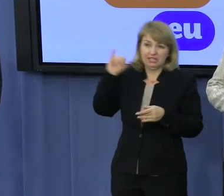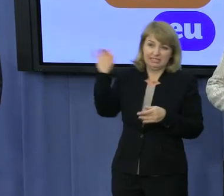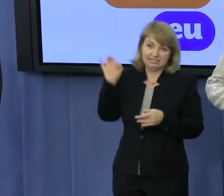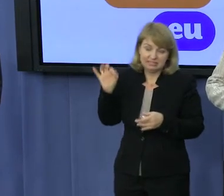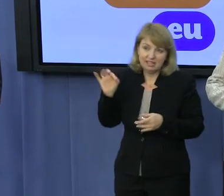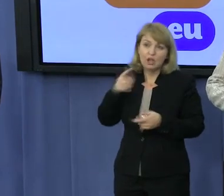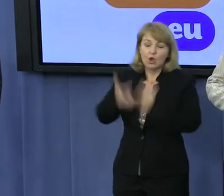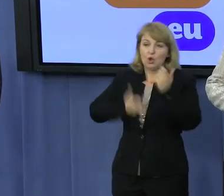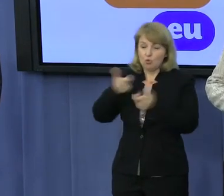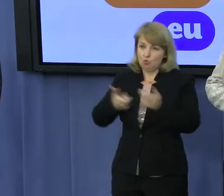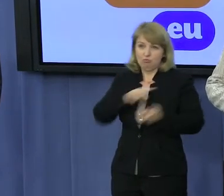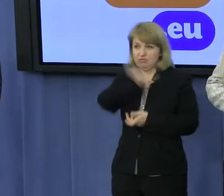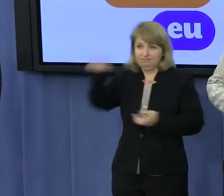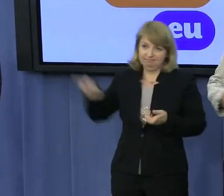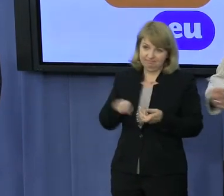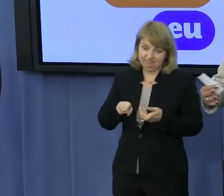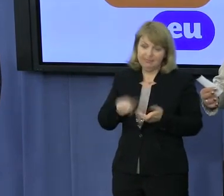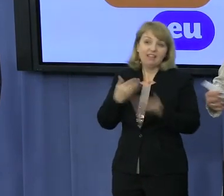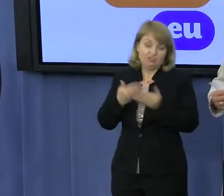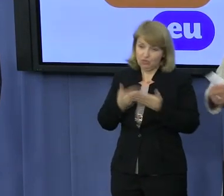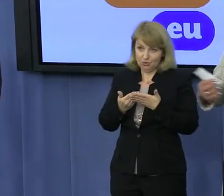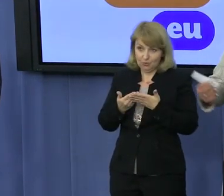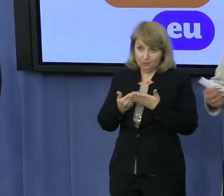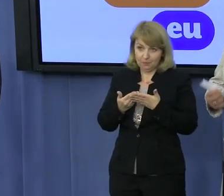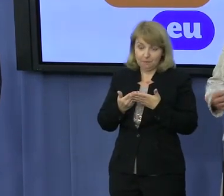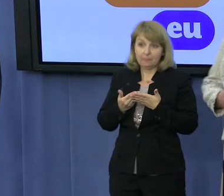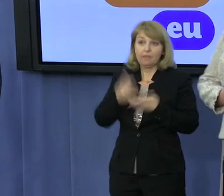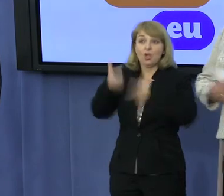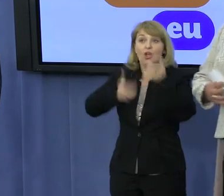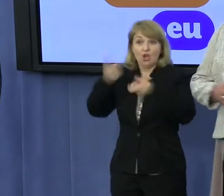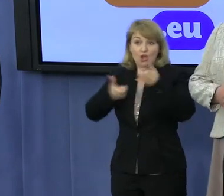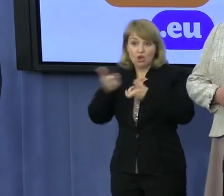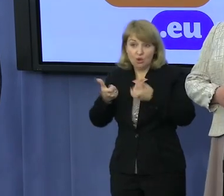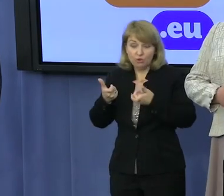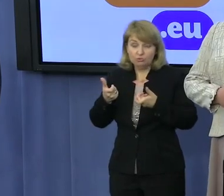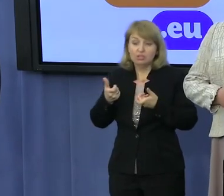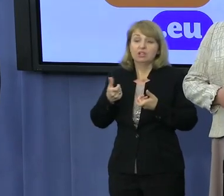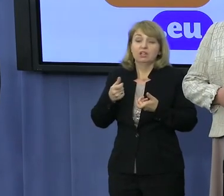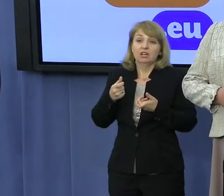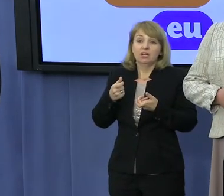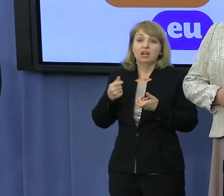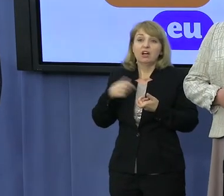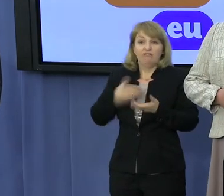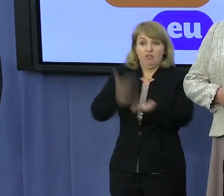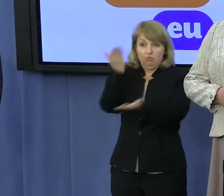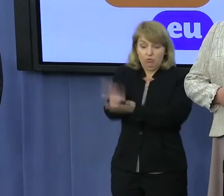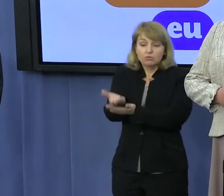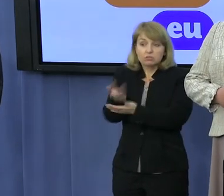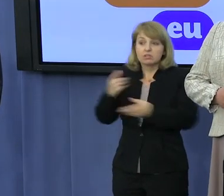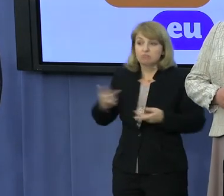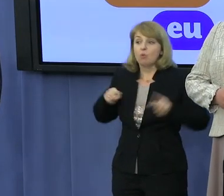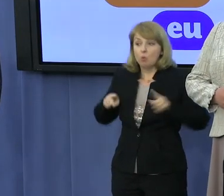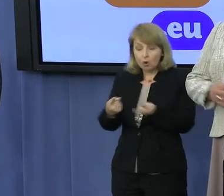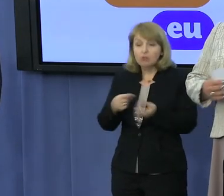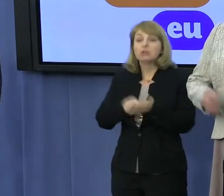sejmowych do nas zagląda. Dlatego, że powołują się wnioskodawcy na